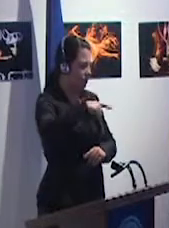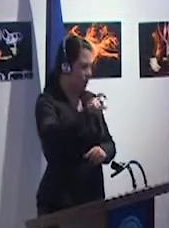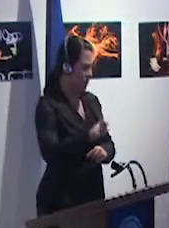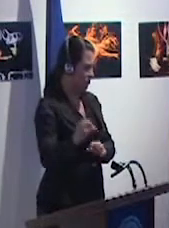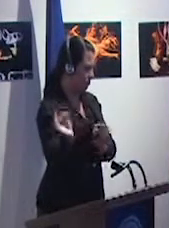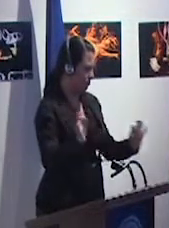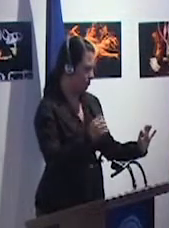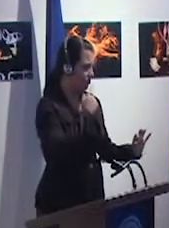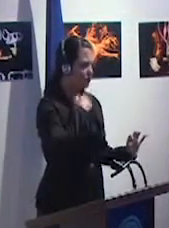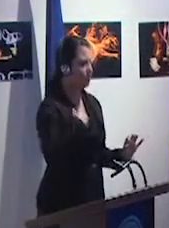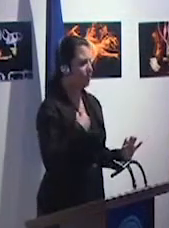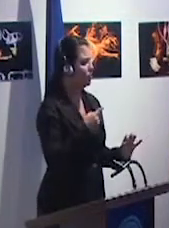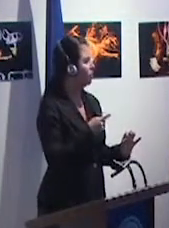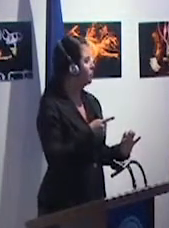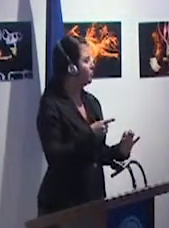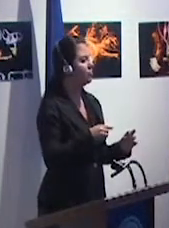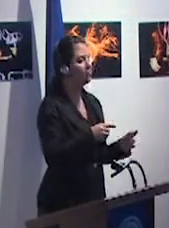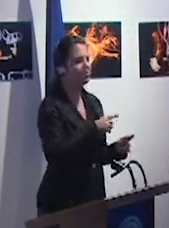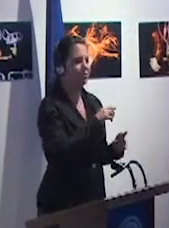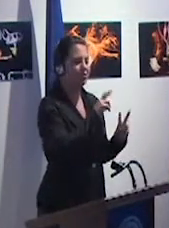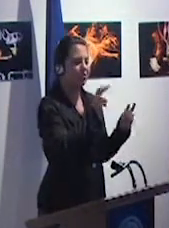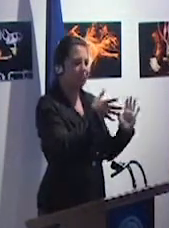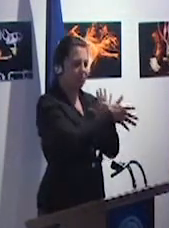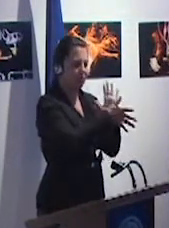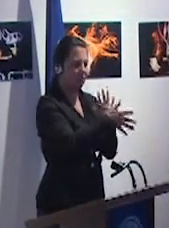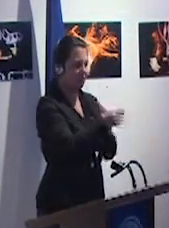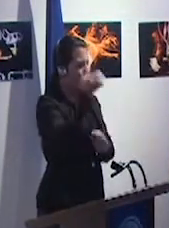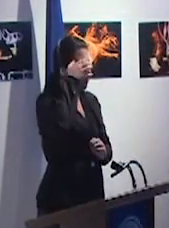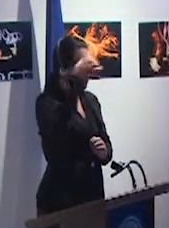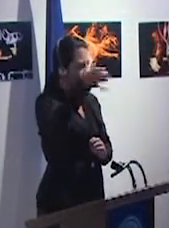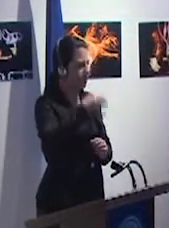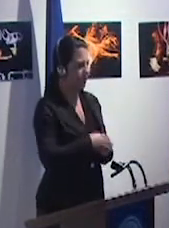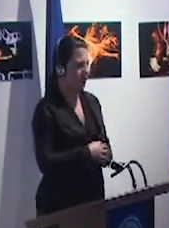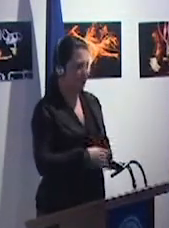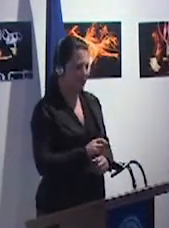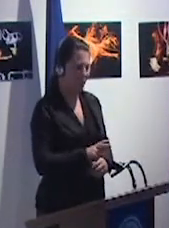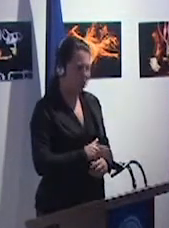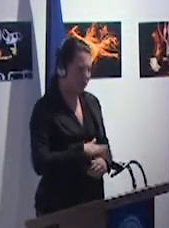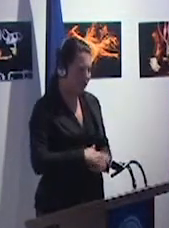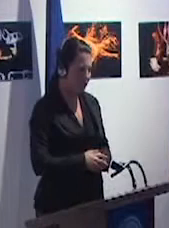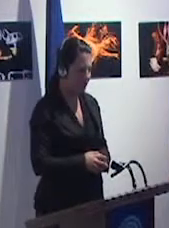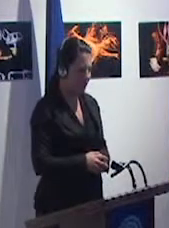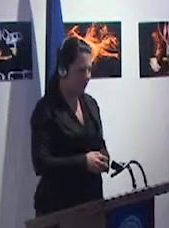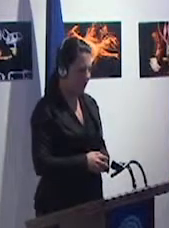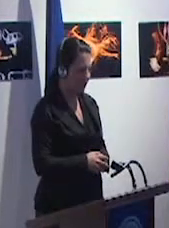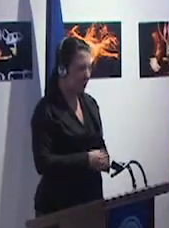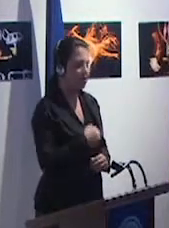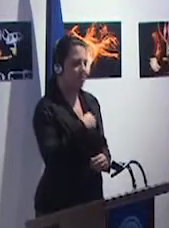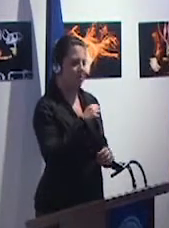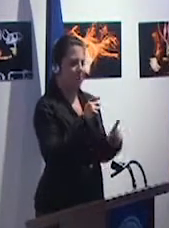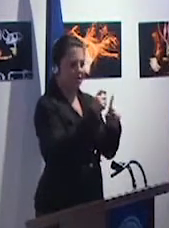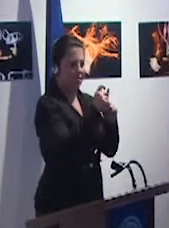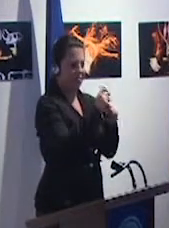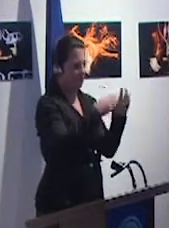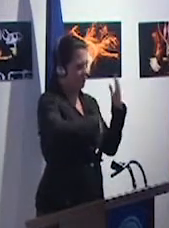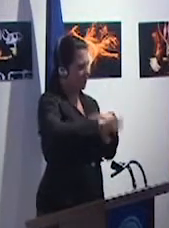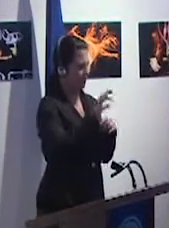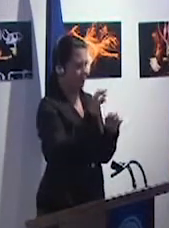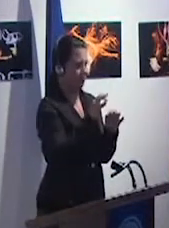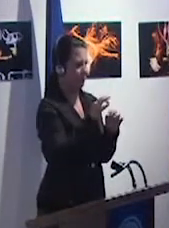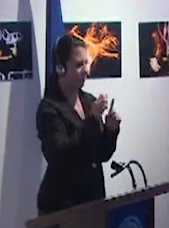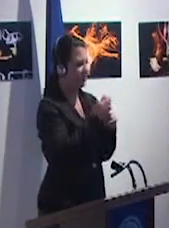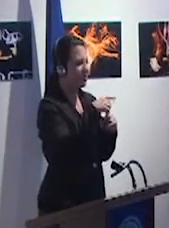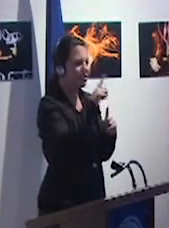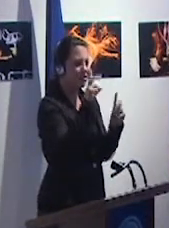conceptuelle. Je vais m'interroger sur les mots, notamment sur le terme d'école inclusive.